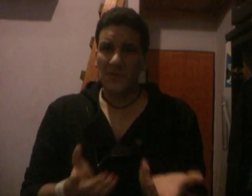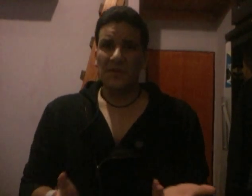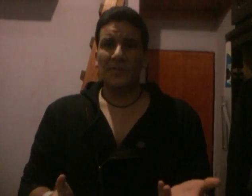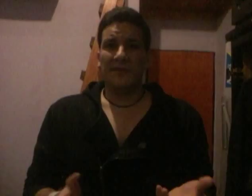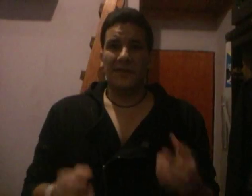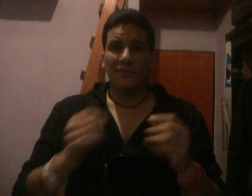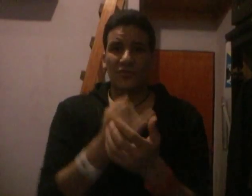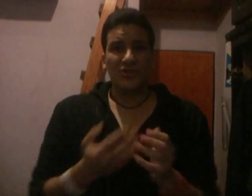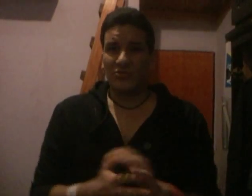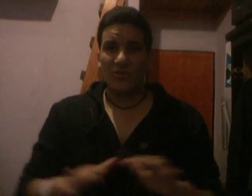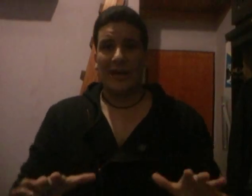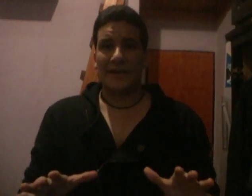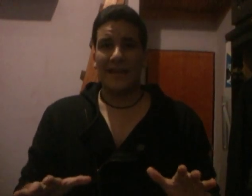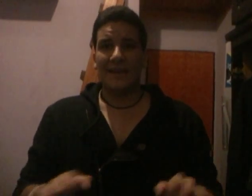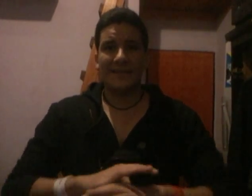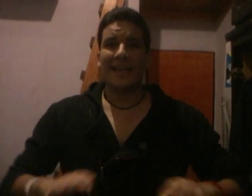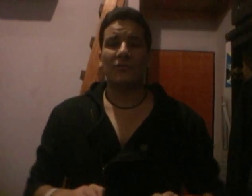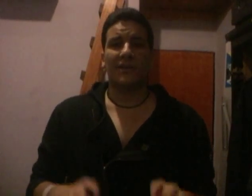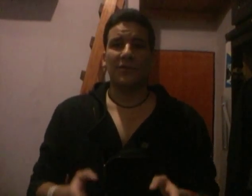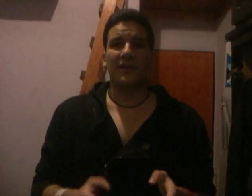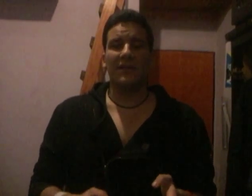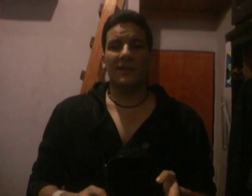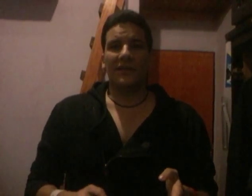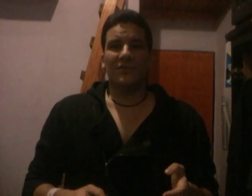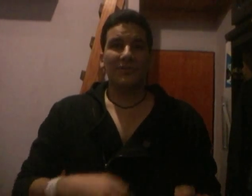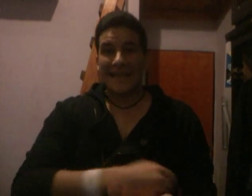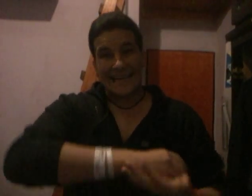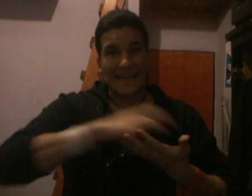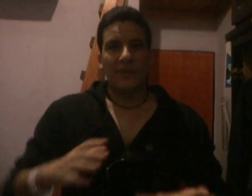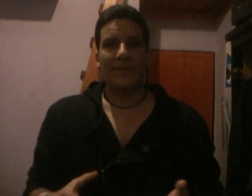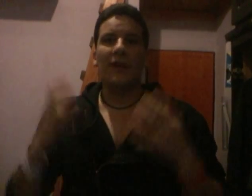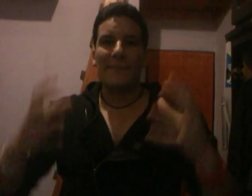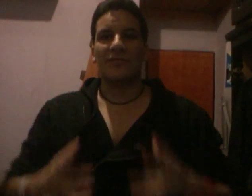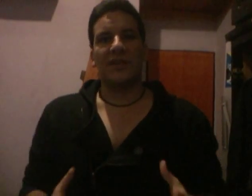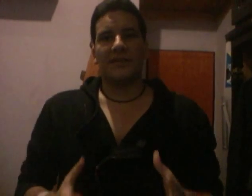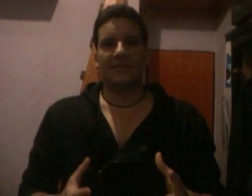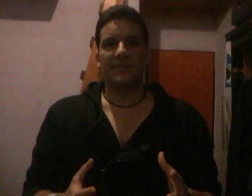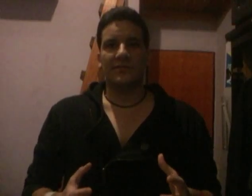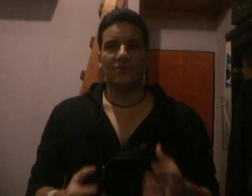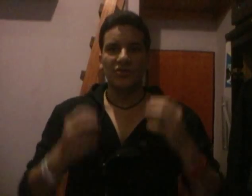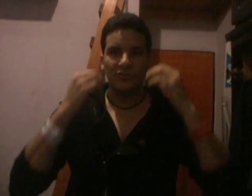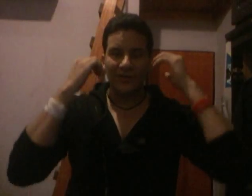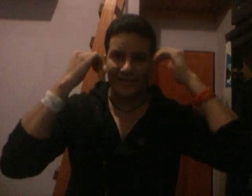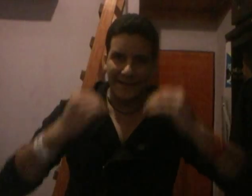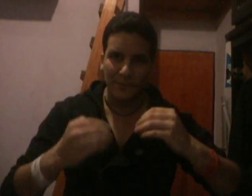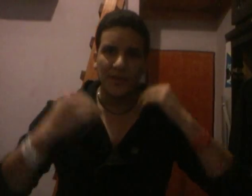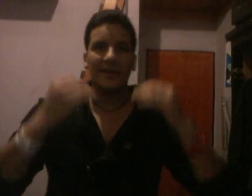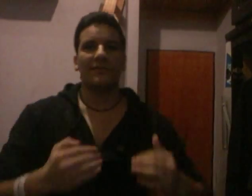Después, esos dos segundos de la pelea, ya la cortan, porque sobrecargaron la película de personajes. No se tomaron el tiempo y dedicación